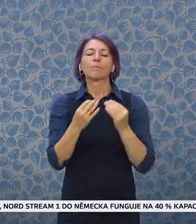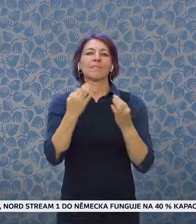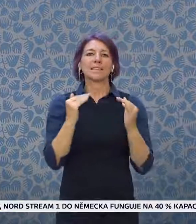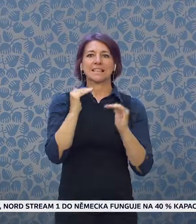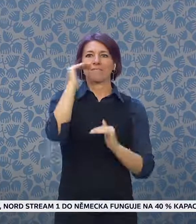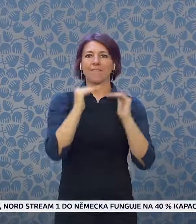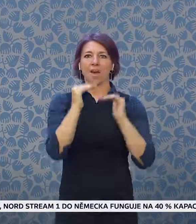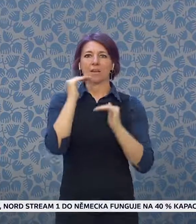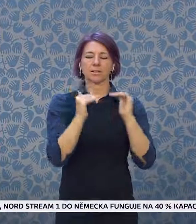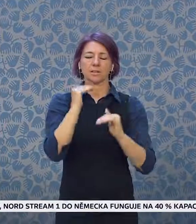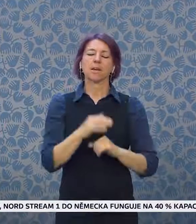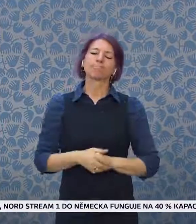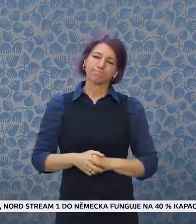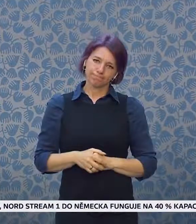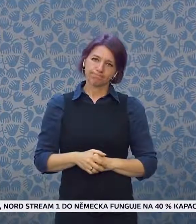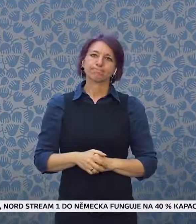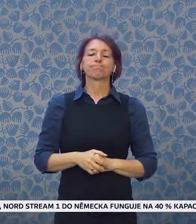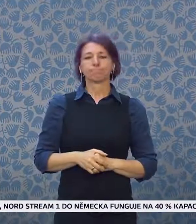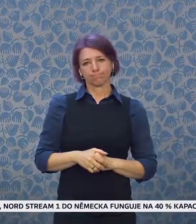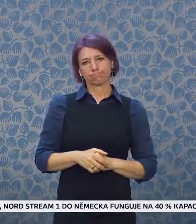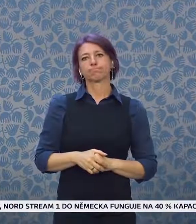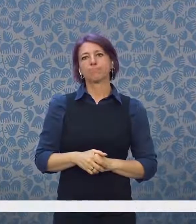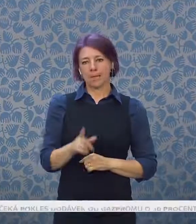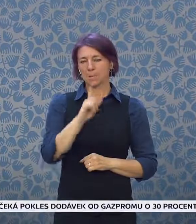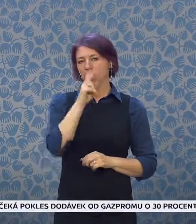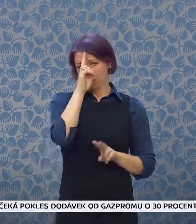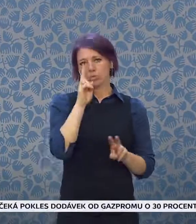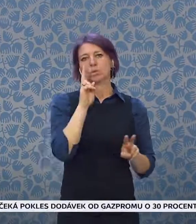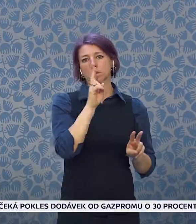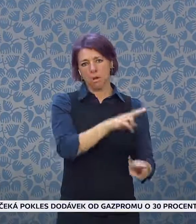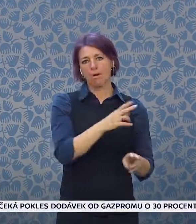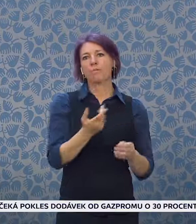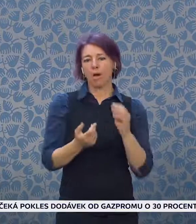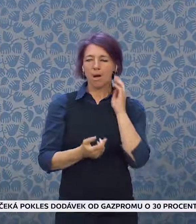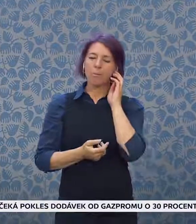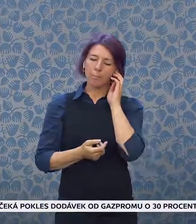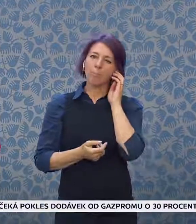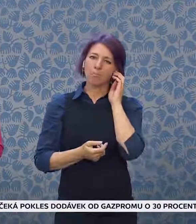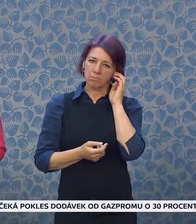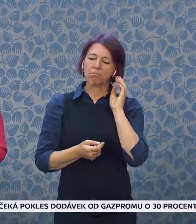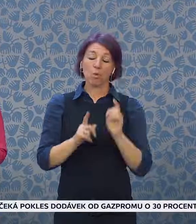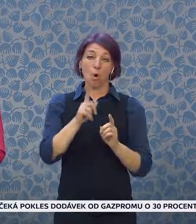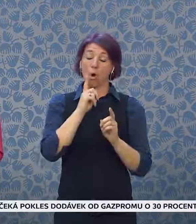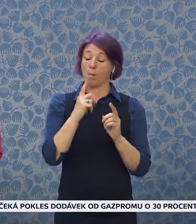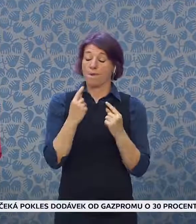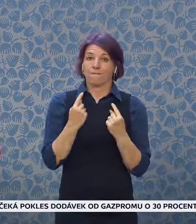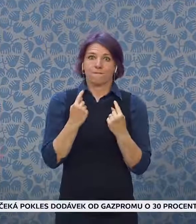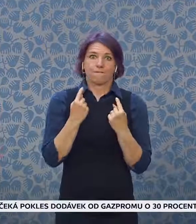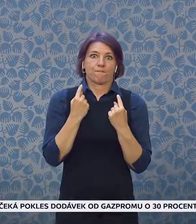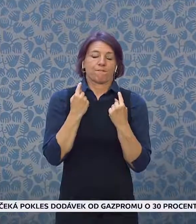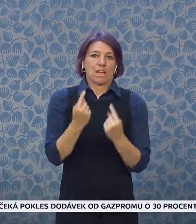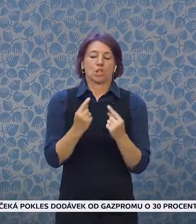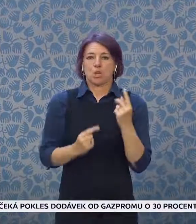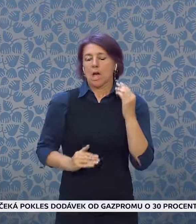Ano, máme zde poměrně dlouho nevýdanou míru inflace.